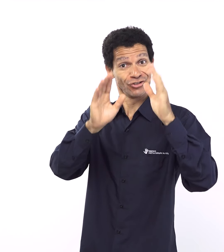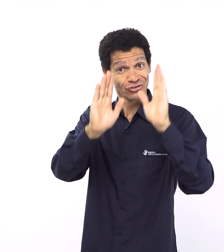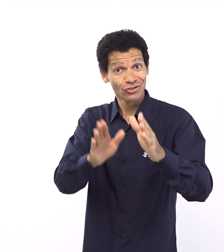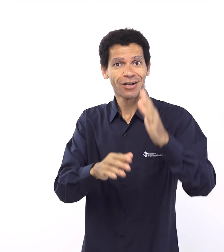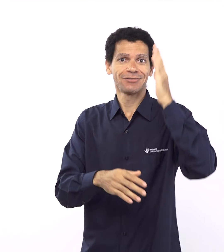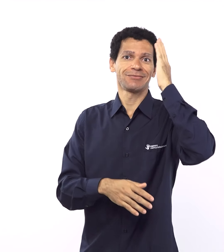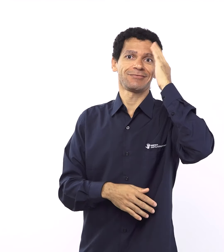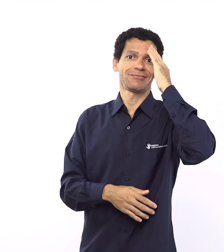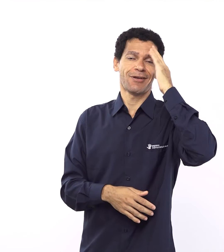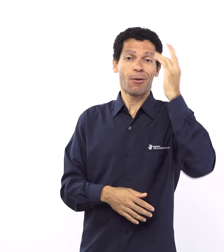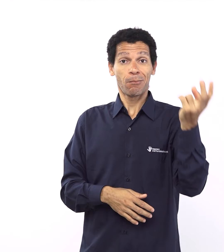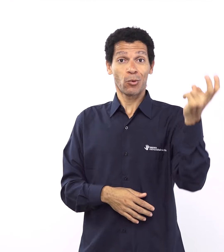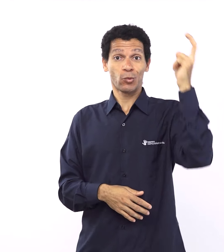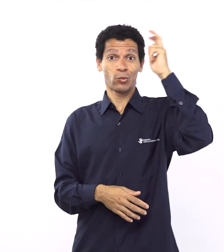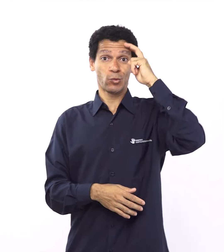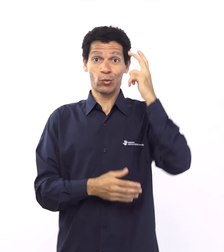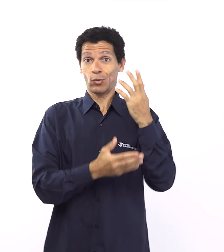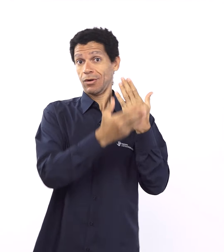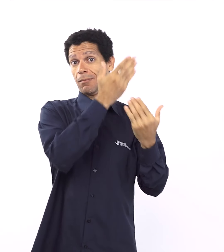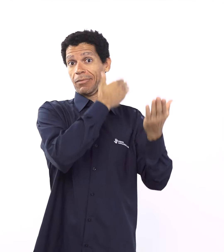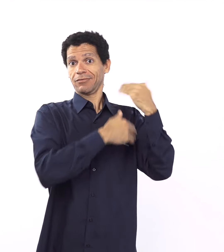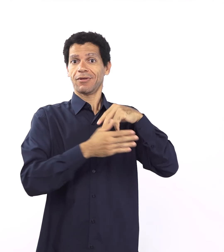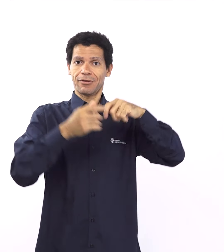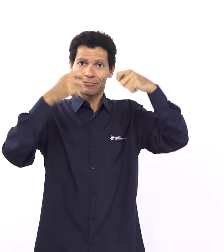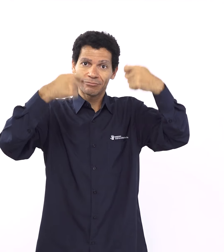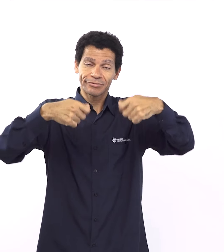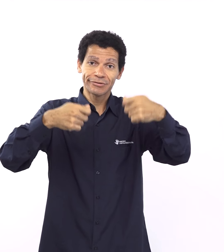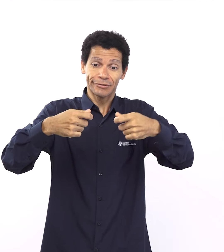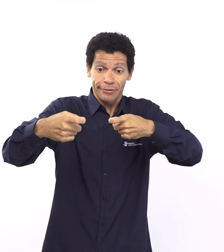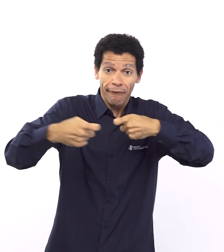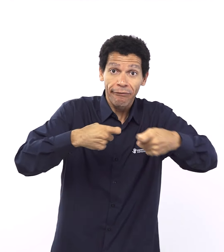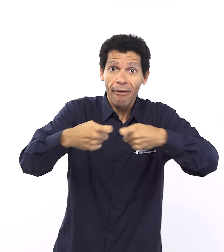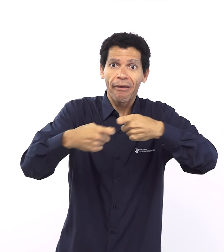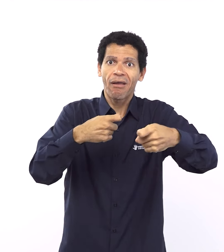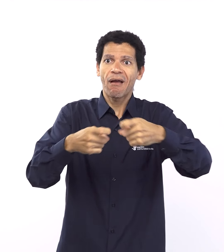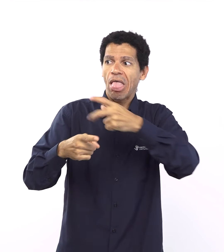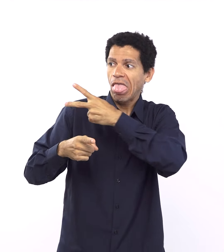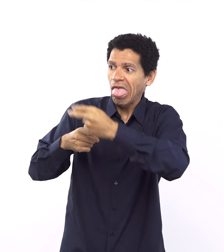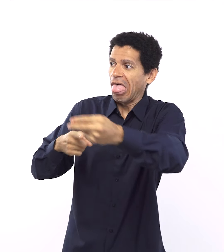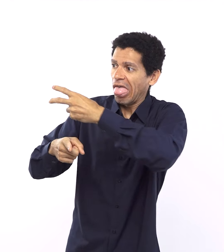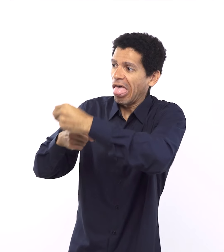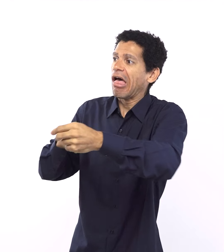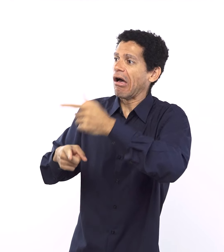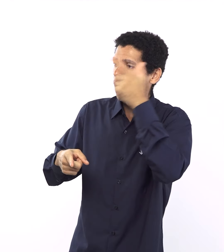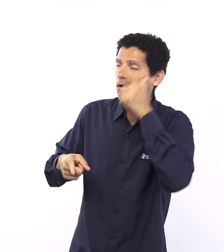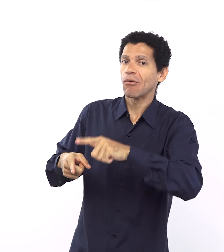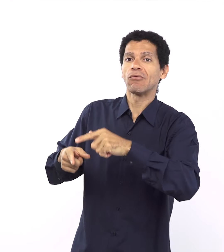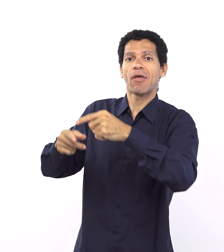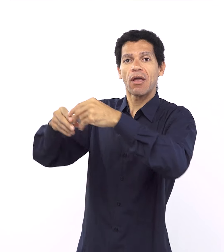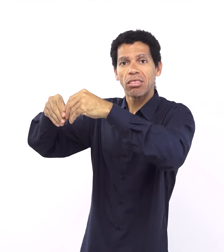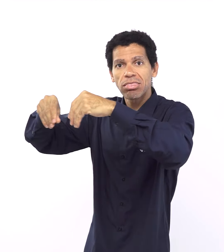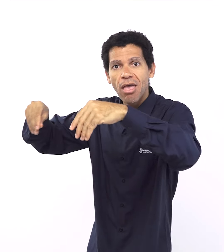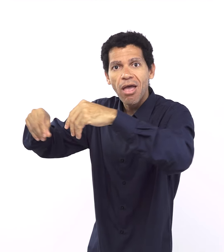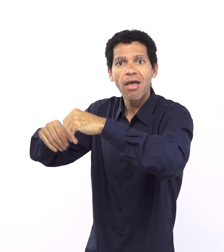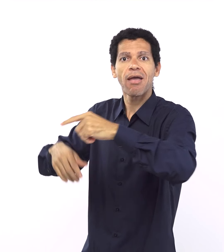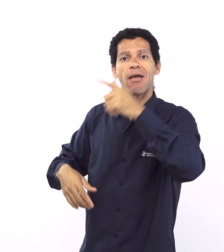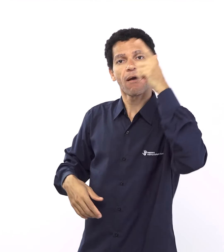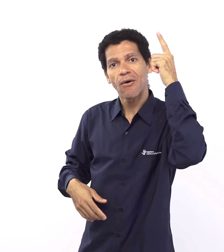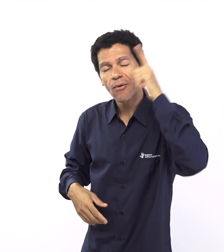ele menciona, Abraão, eu quero que você abençoe todas as famílias da Terra. E pra mim é muito difícil de ler isso e desconectar do capítulo 11. Ou seja,